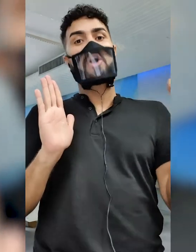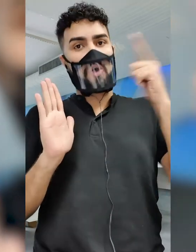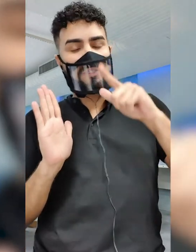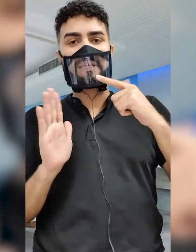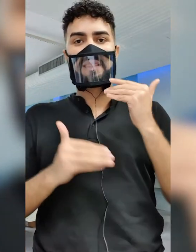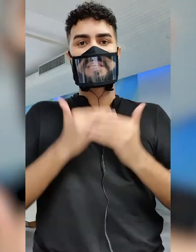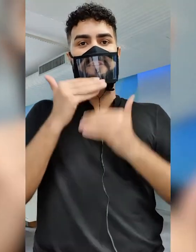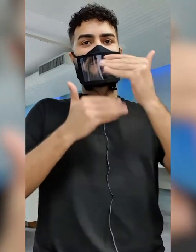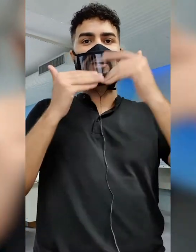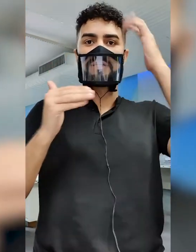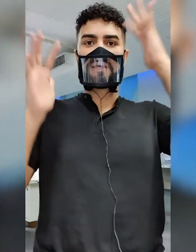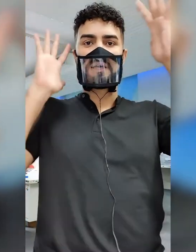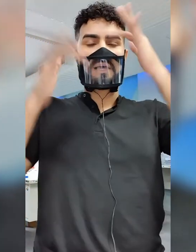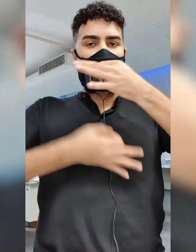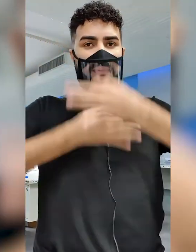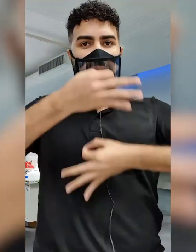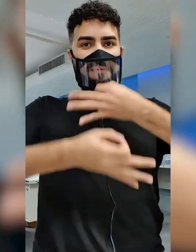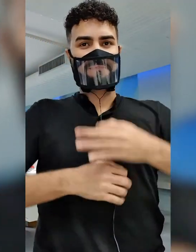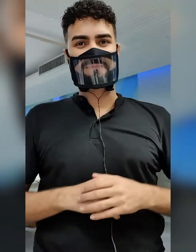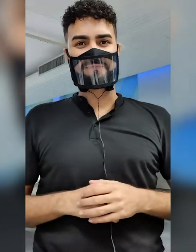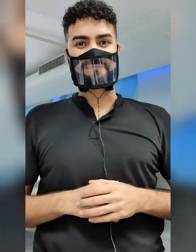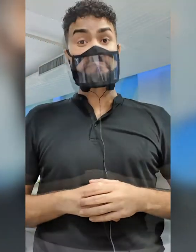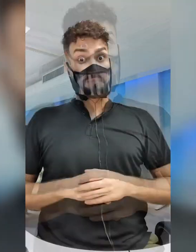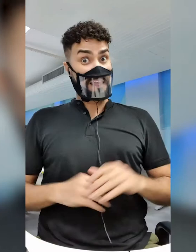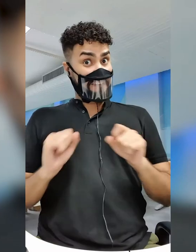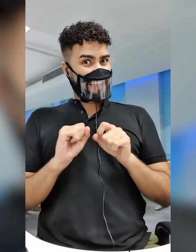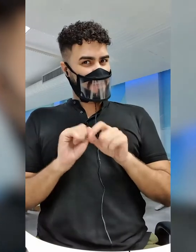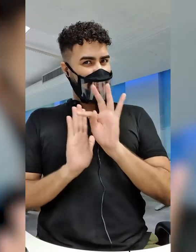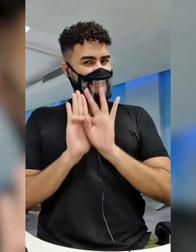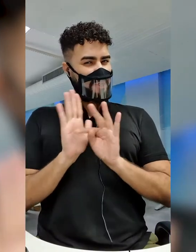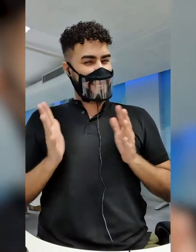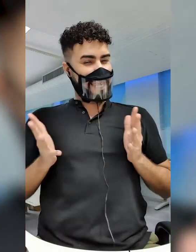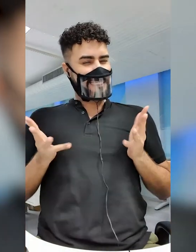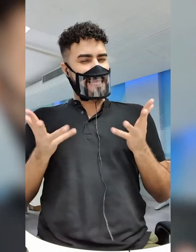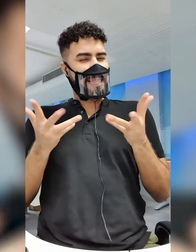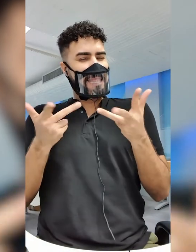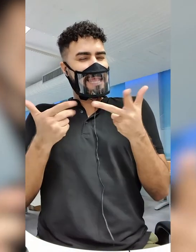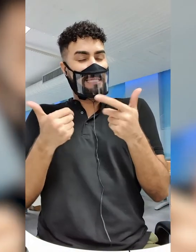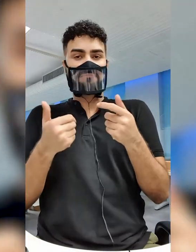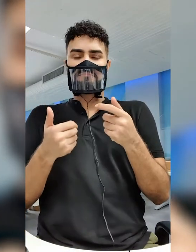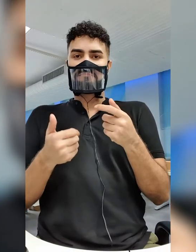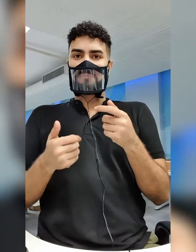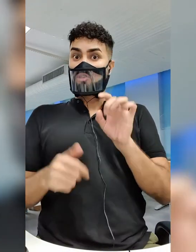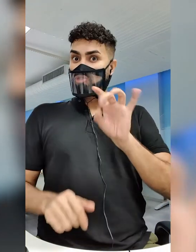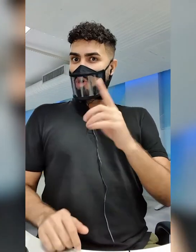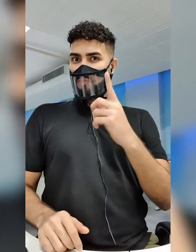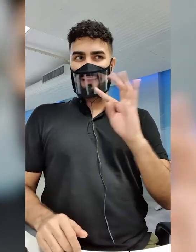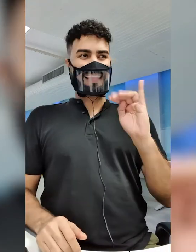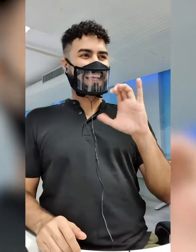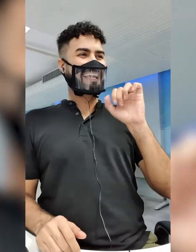consegue desenvolver suas linhas de argumentação. Para fazer um texto excelente, no entanto, não basta dominar as técnicas